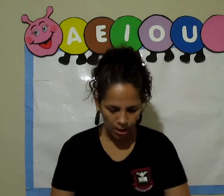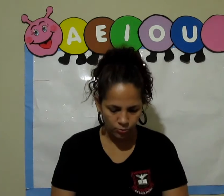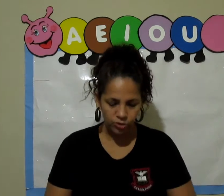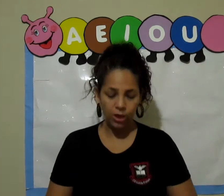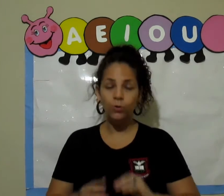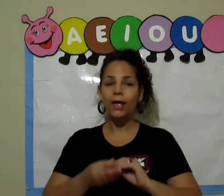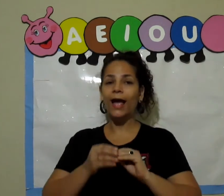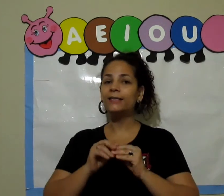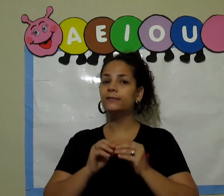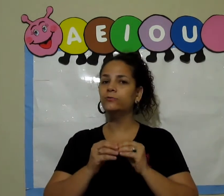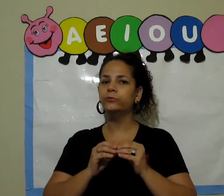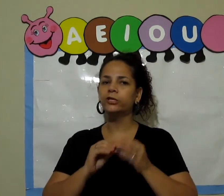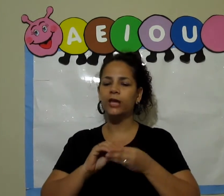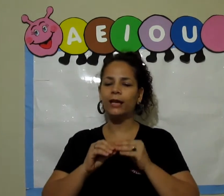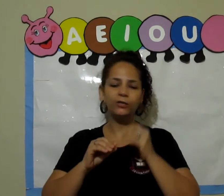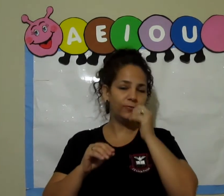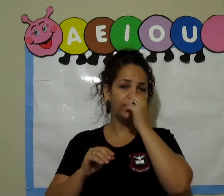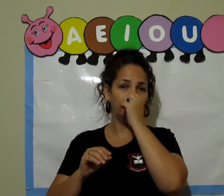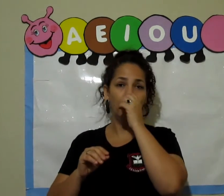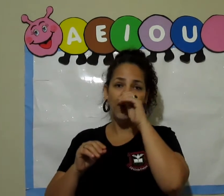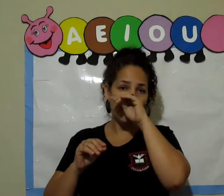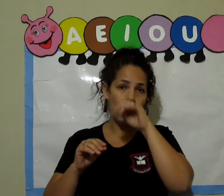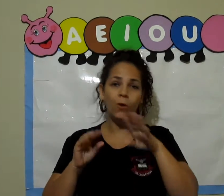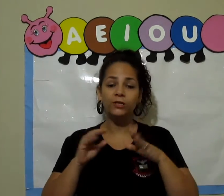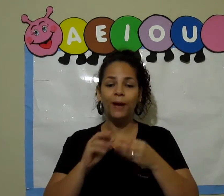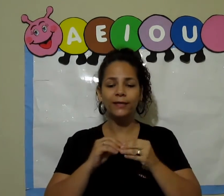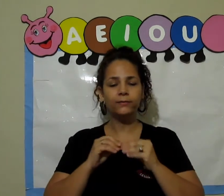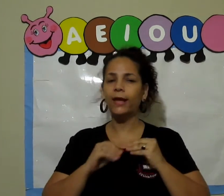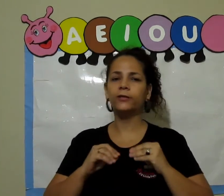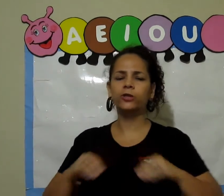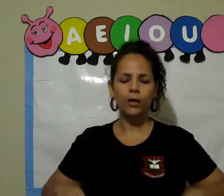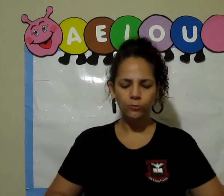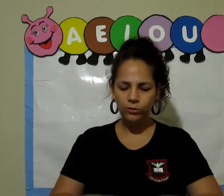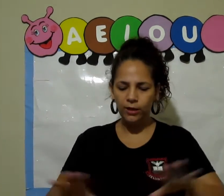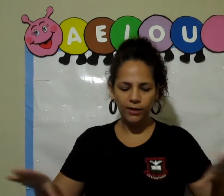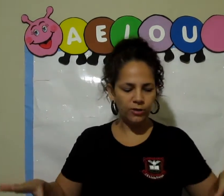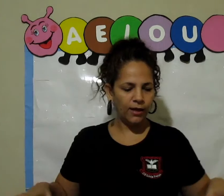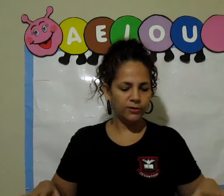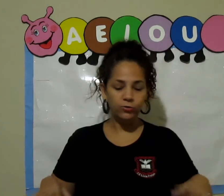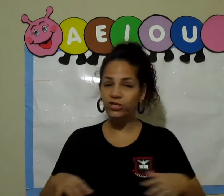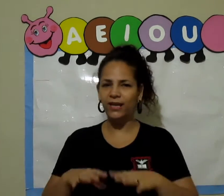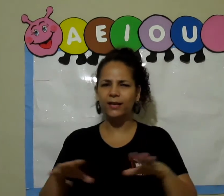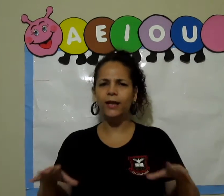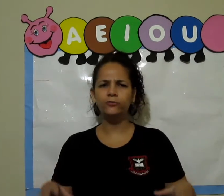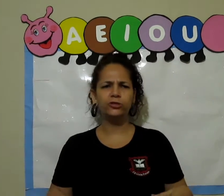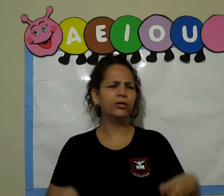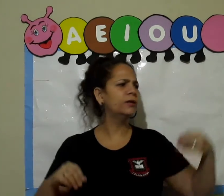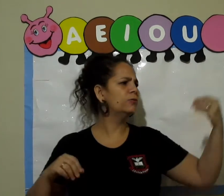no chão, as unhas, elas ficam com as bactérias. A sujeira, né, do chão,